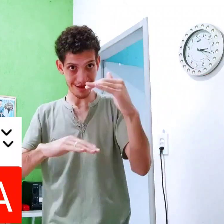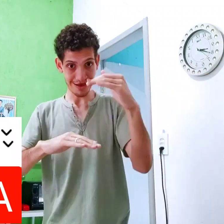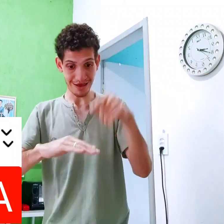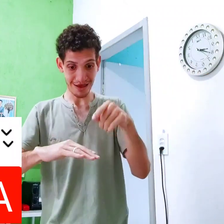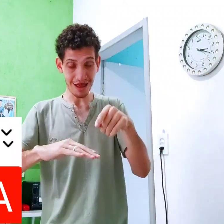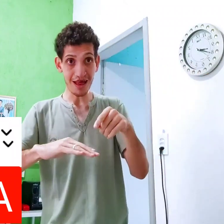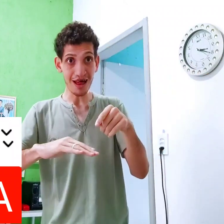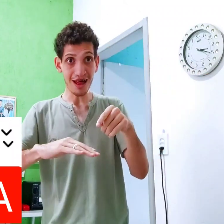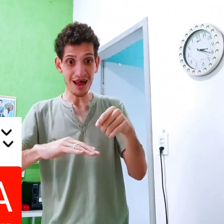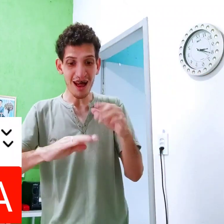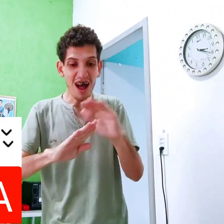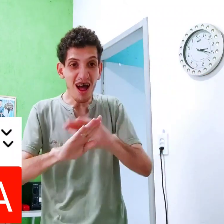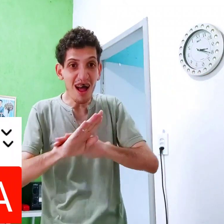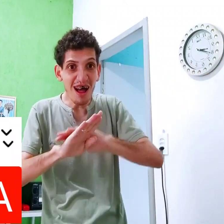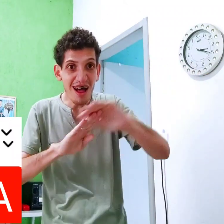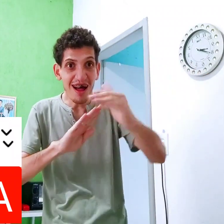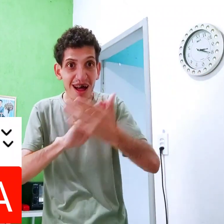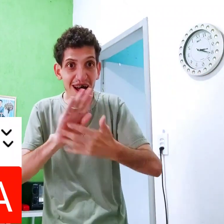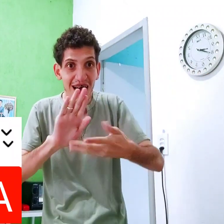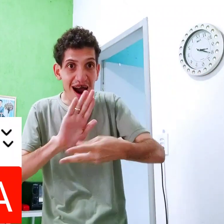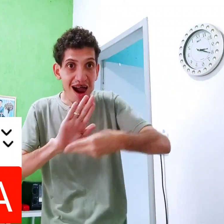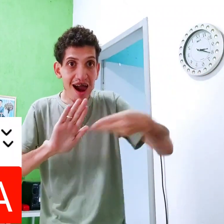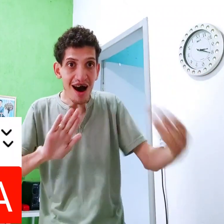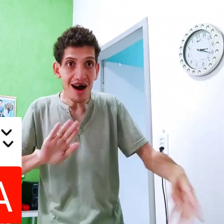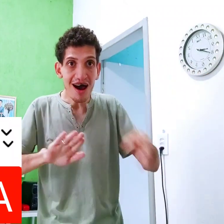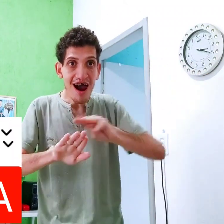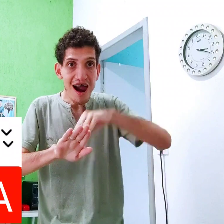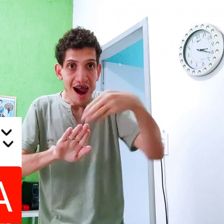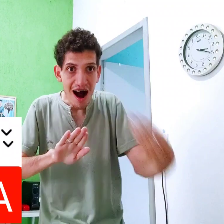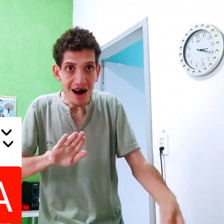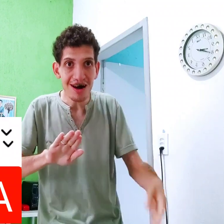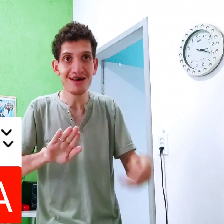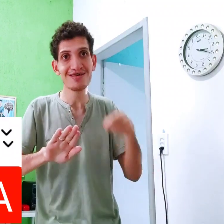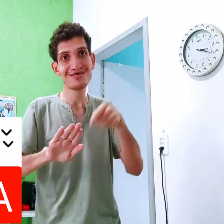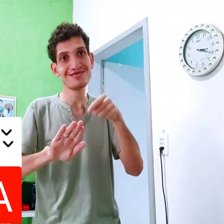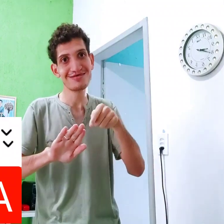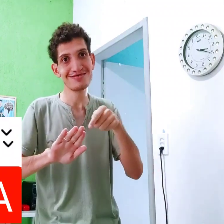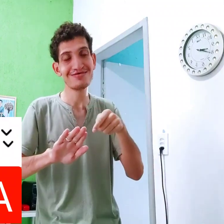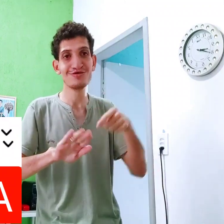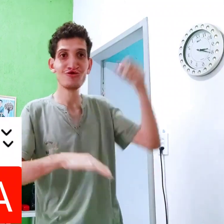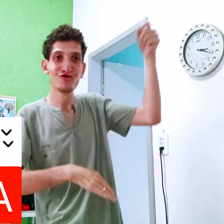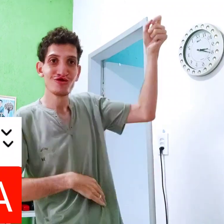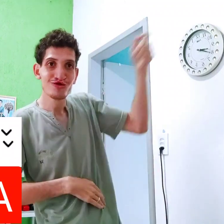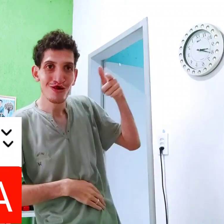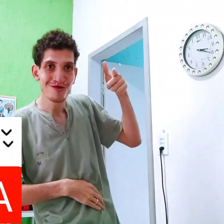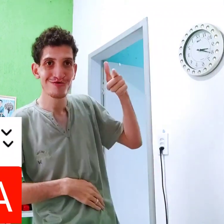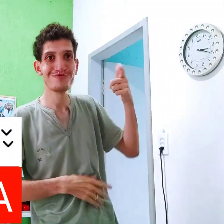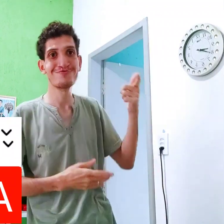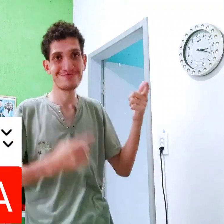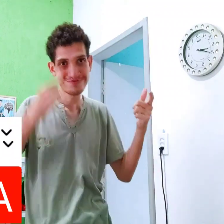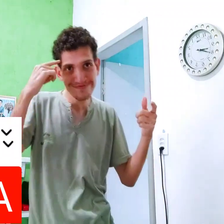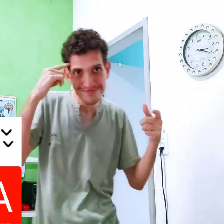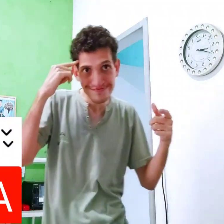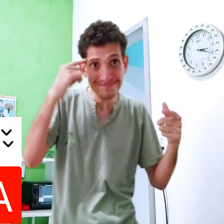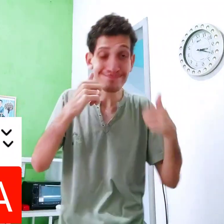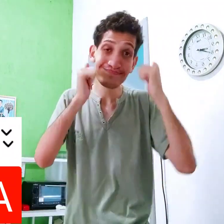Catou Aí Tirou a asca Desenvolhou E aí bateu o sol